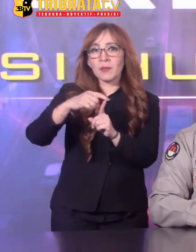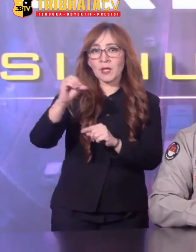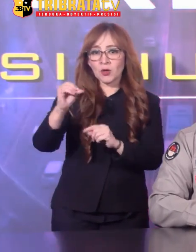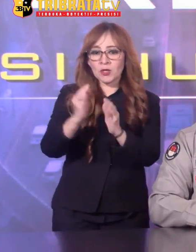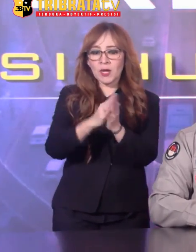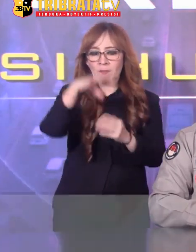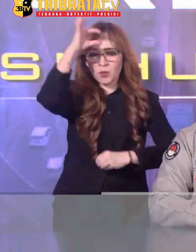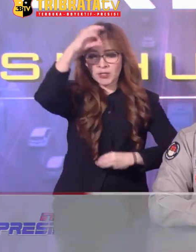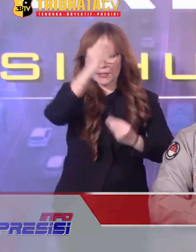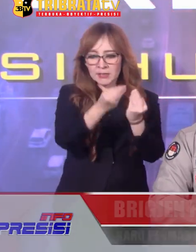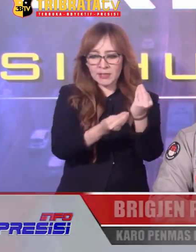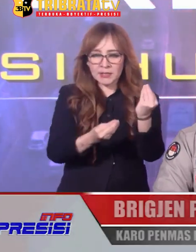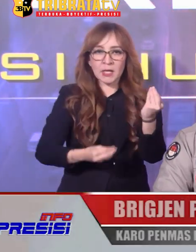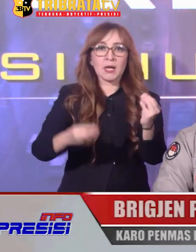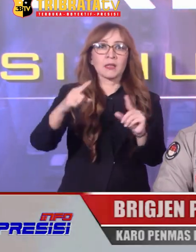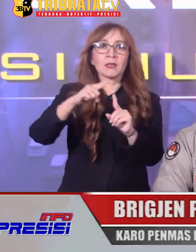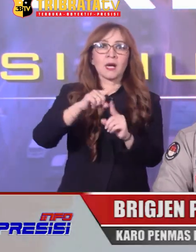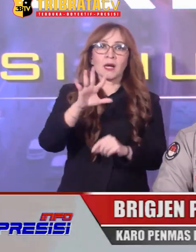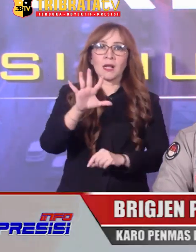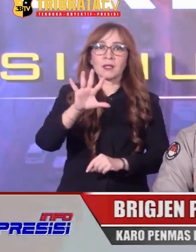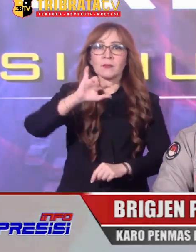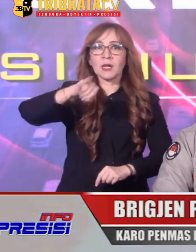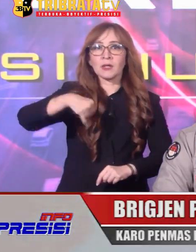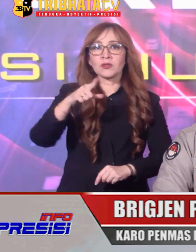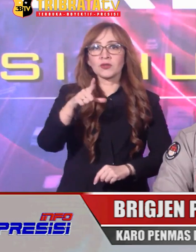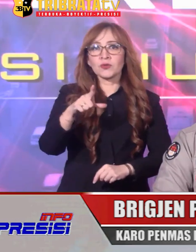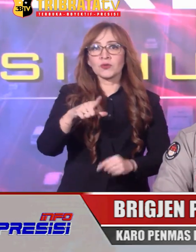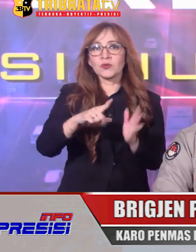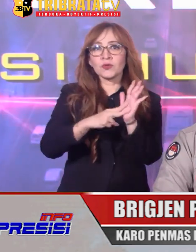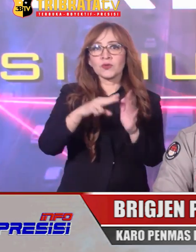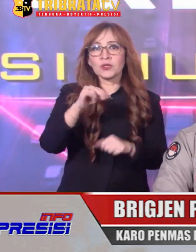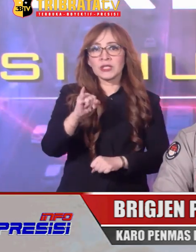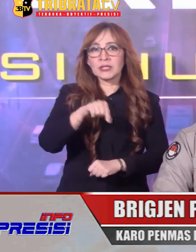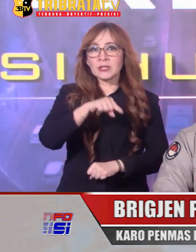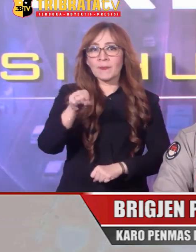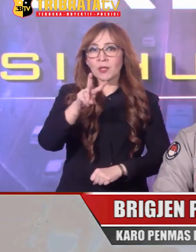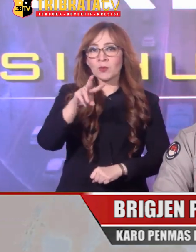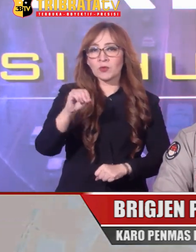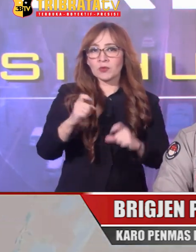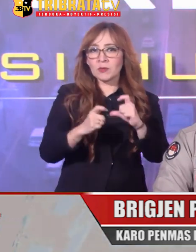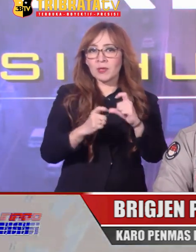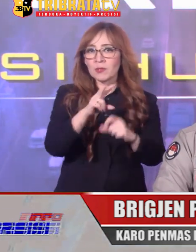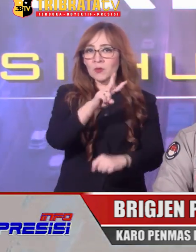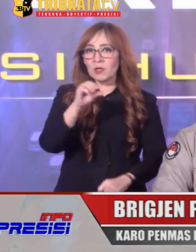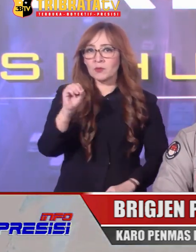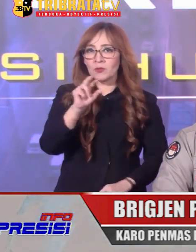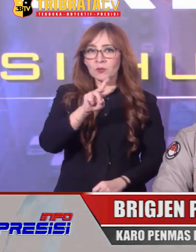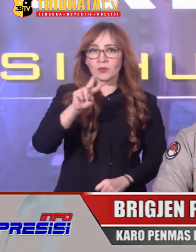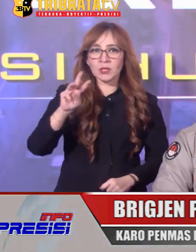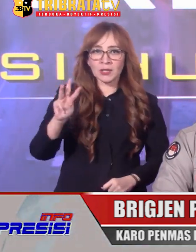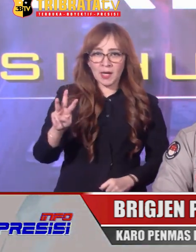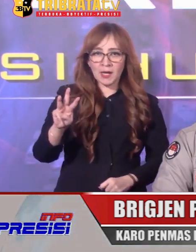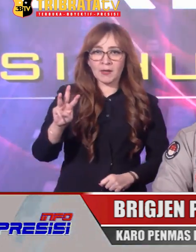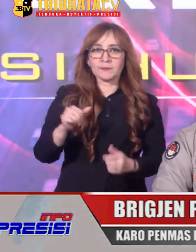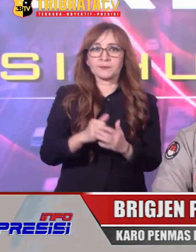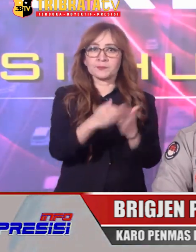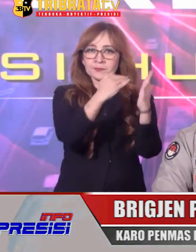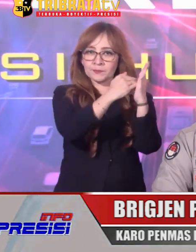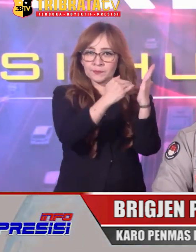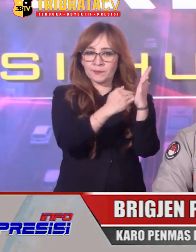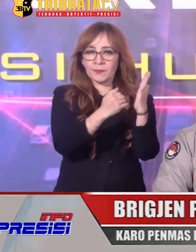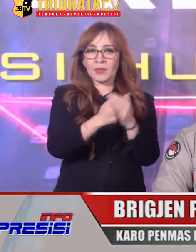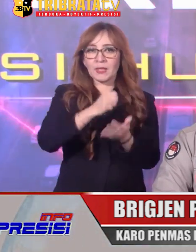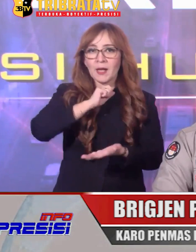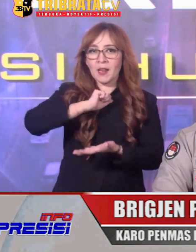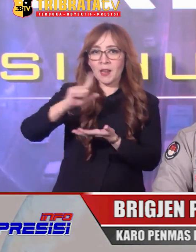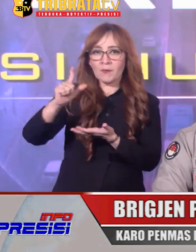Jajaran Periode 5 Juli Sampai dengan 20 September 2023 Adalah sebagai berikut Laporan